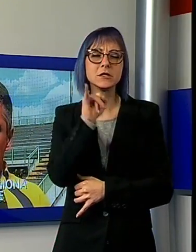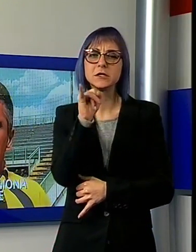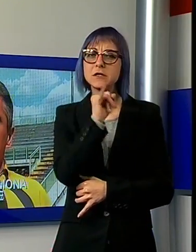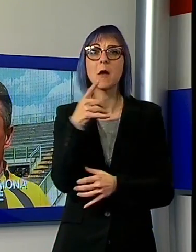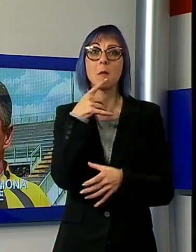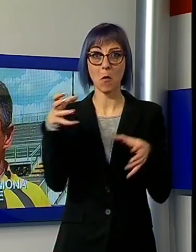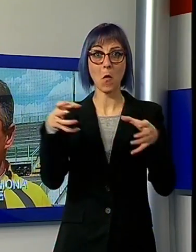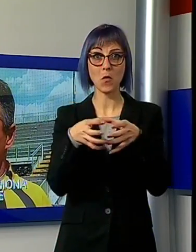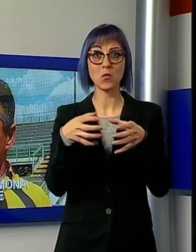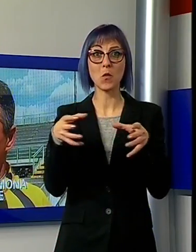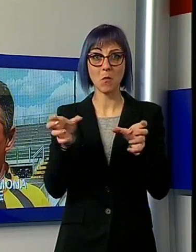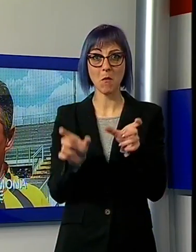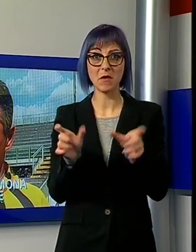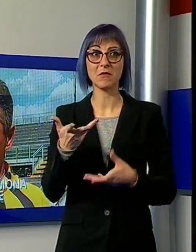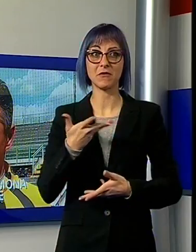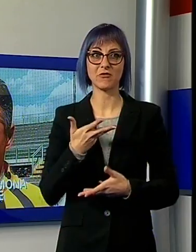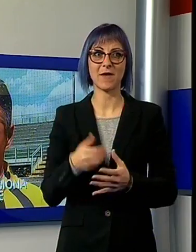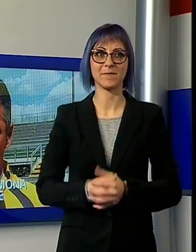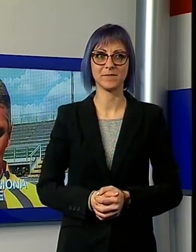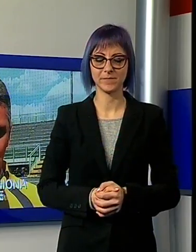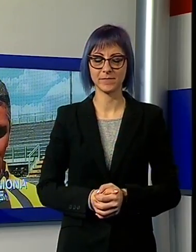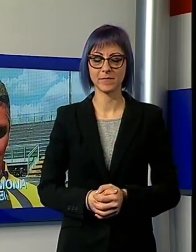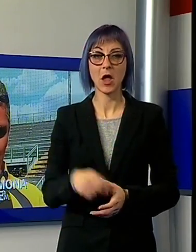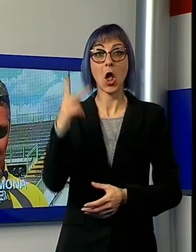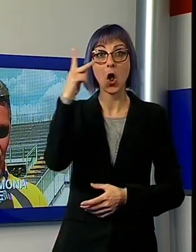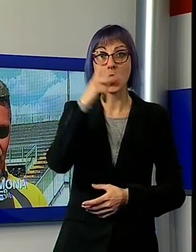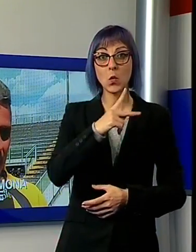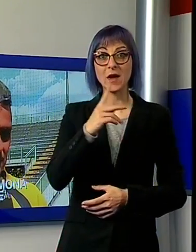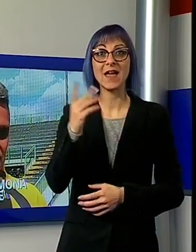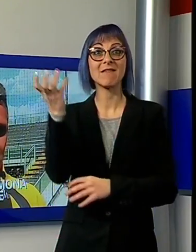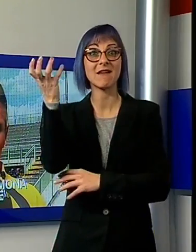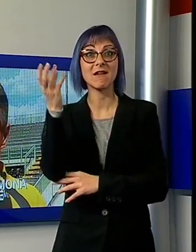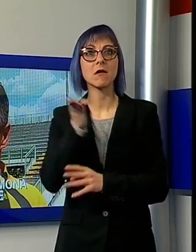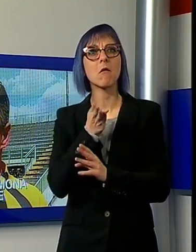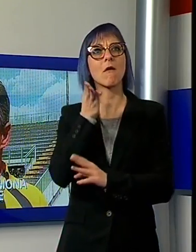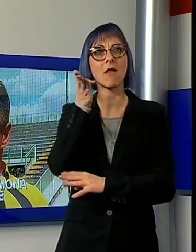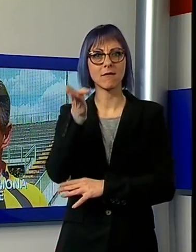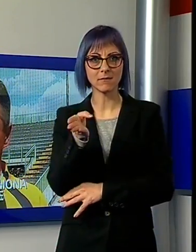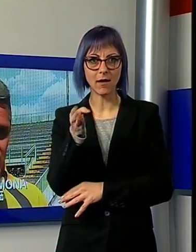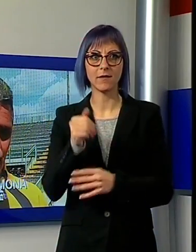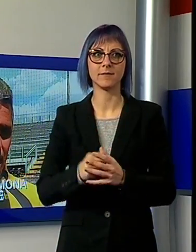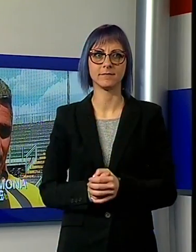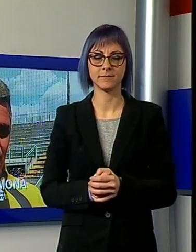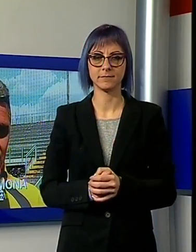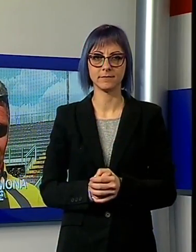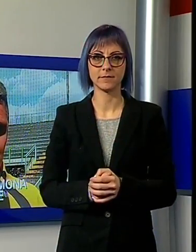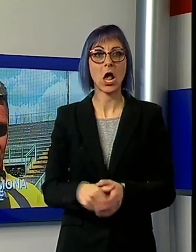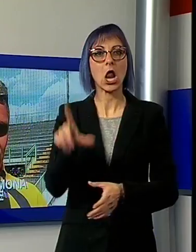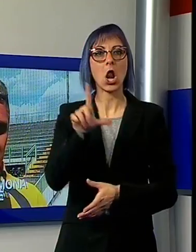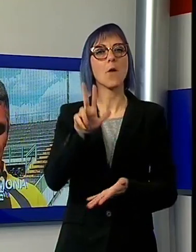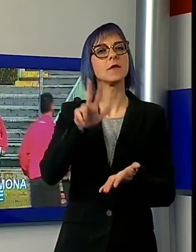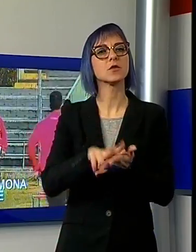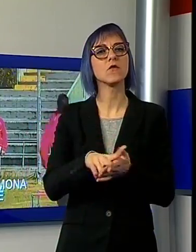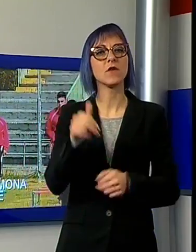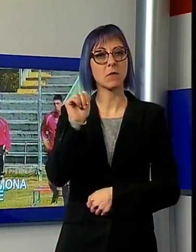Lucchese a Cremona, voglia di stupire, i rossoneri preparano la durissima trasferta sul campo della capolista. Lopez conferma l